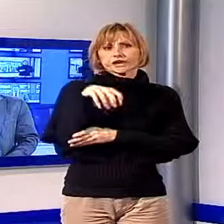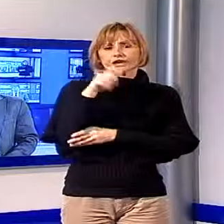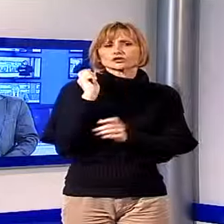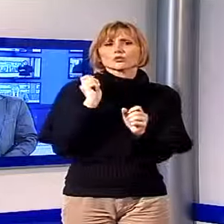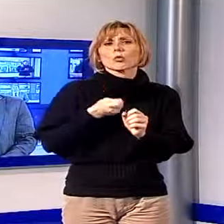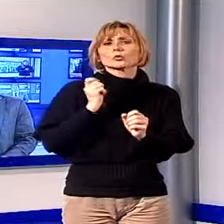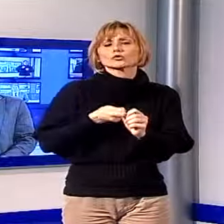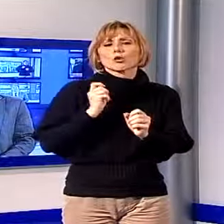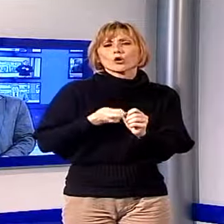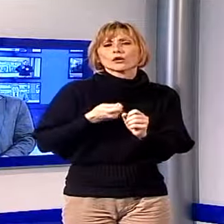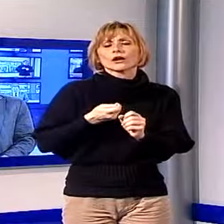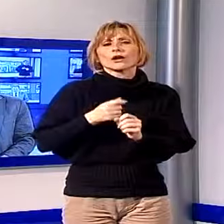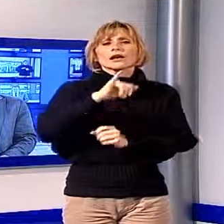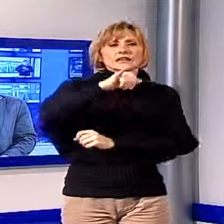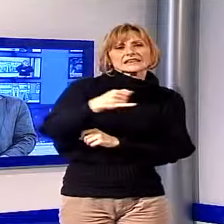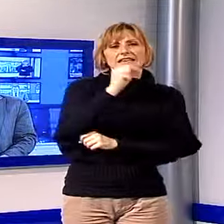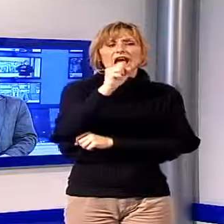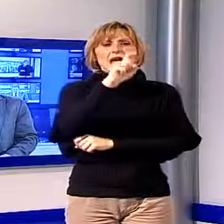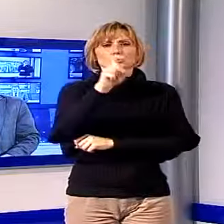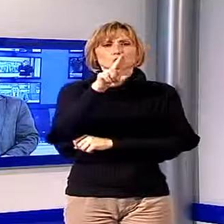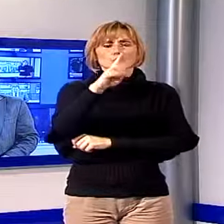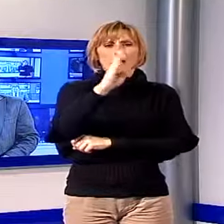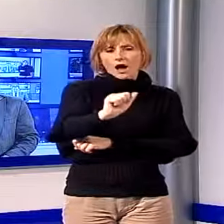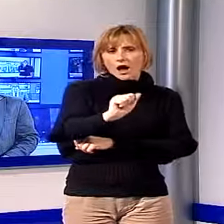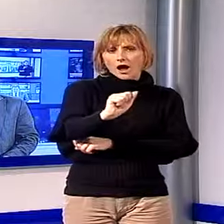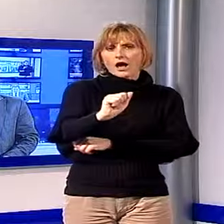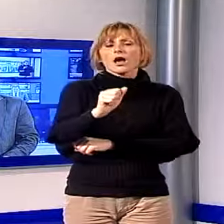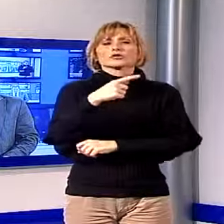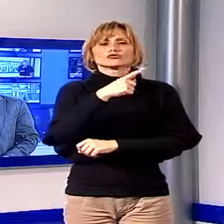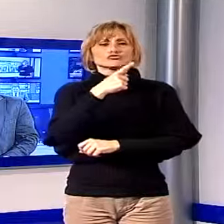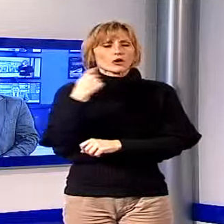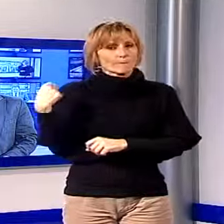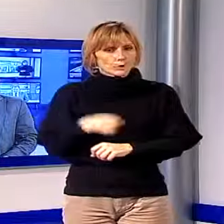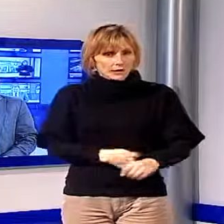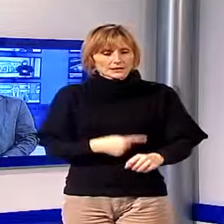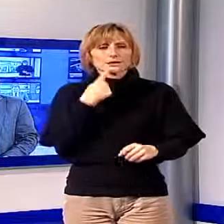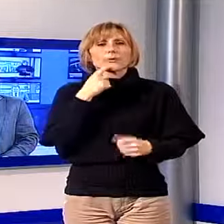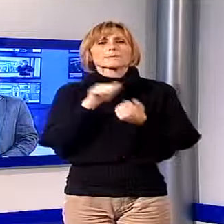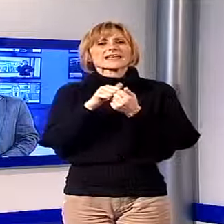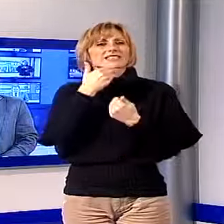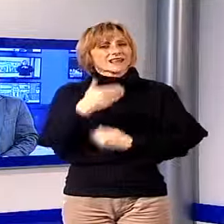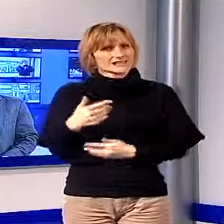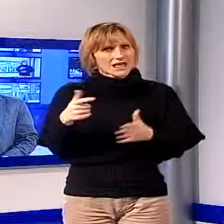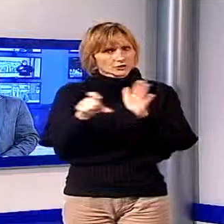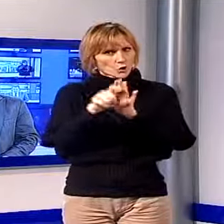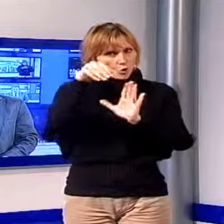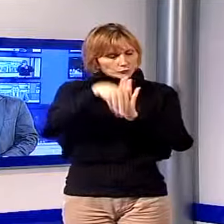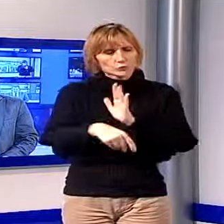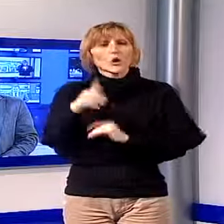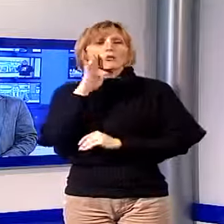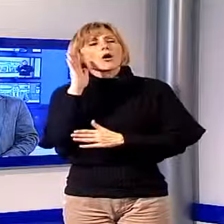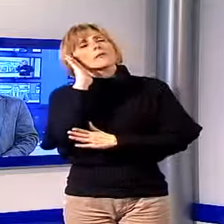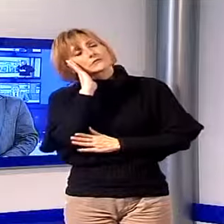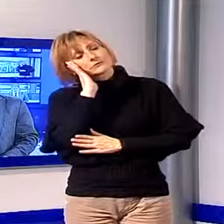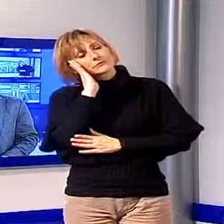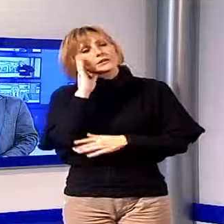giapponese Kan Yasuda a Strettoia nel comune di Pietrasanta. Lo scultore stava dormendo quando i